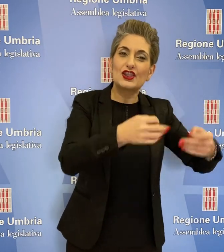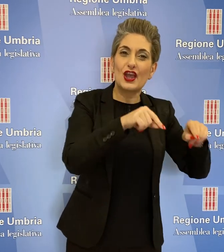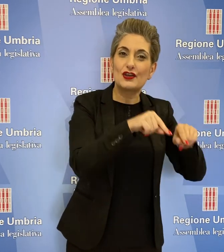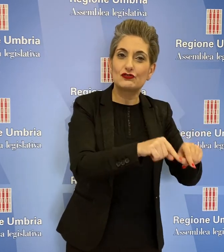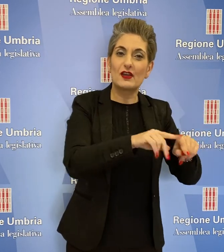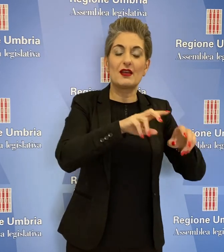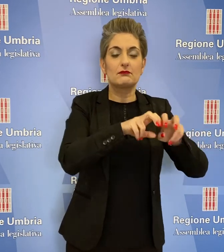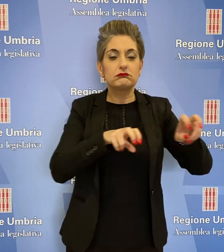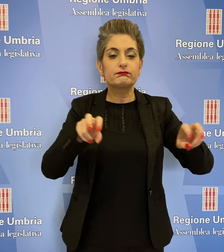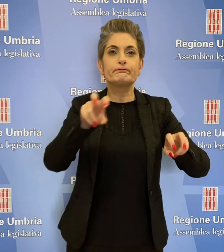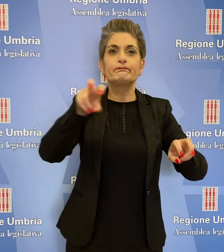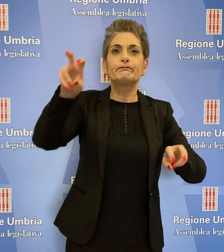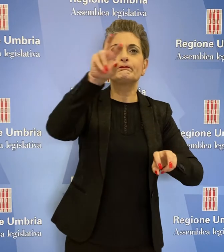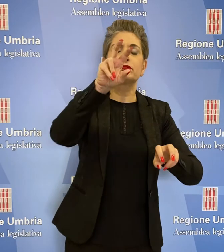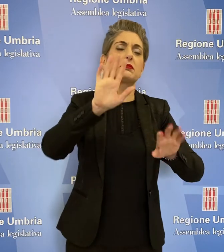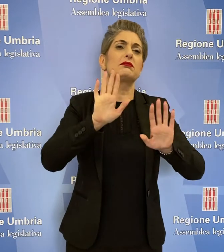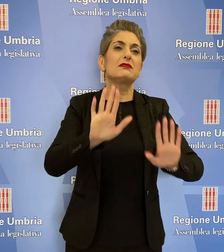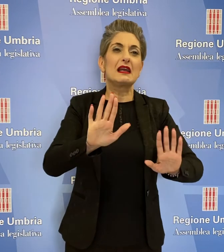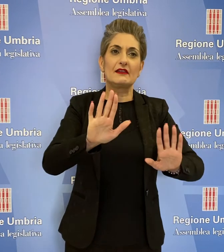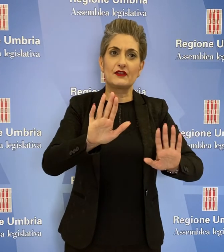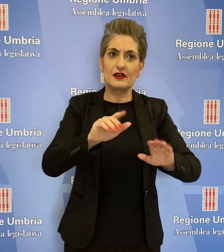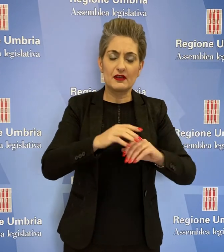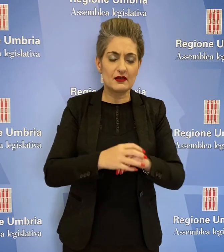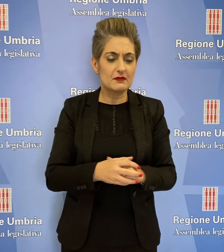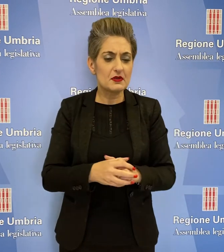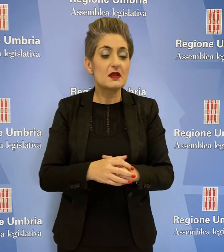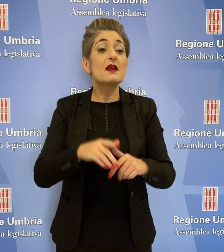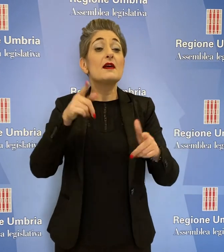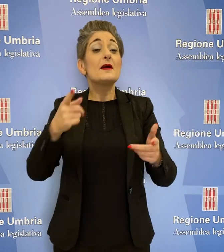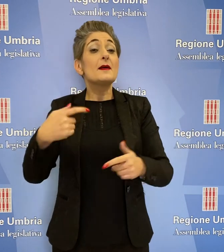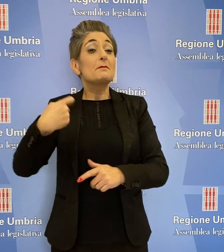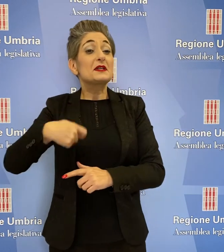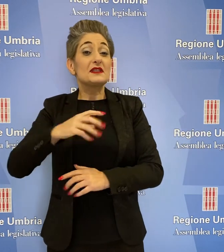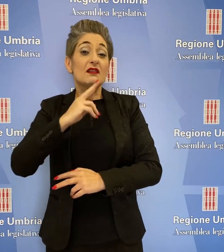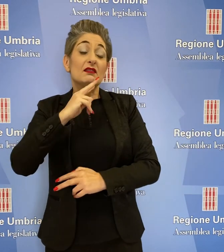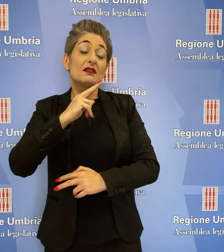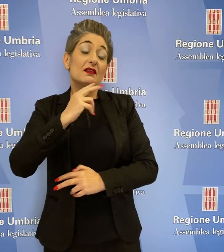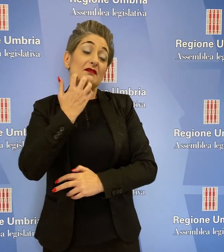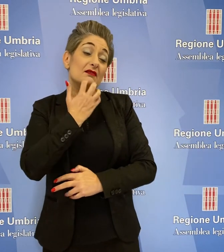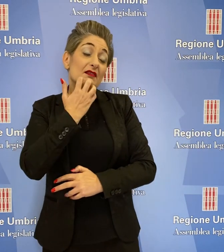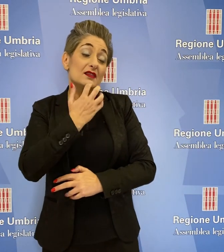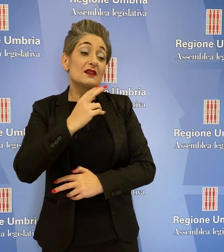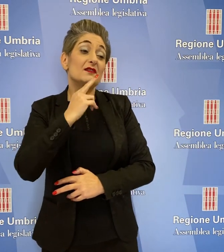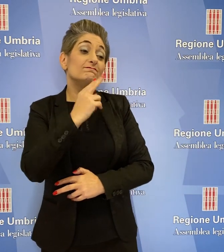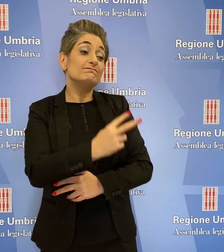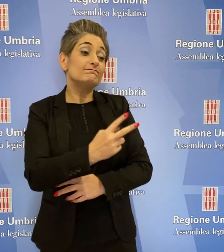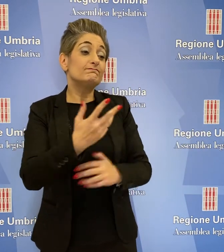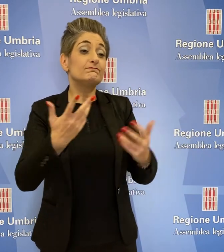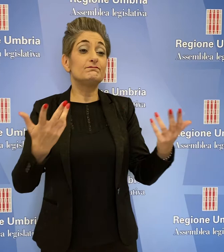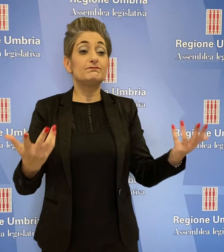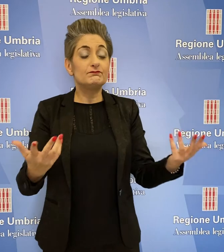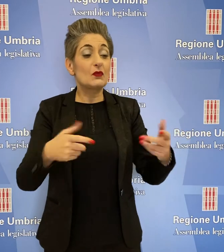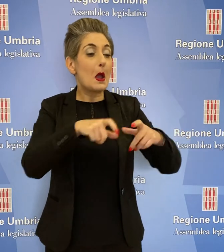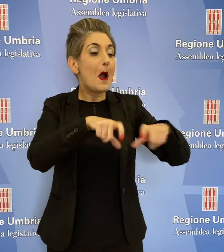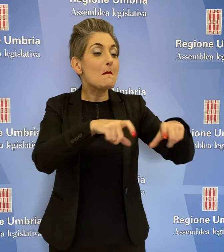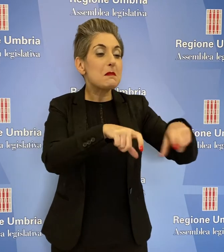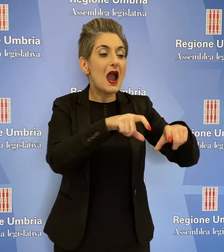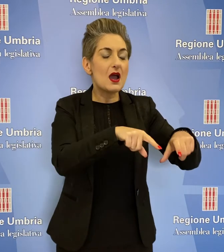decisionali decentrati in Umbria. La Presidente Tesei ha risposto che le banche